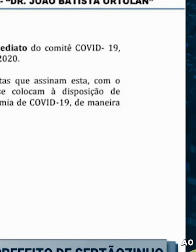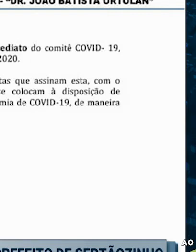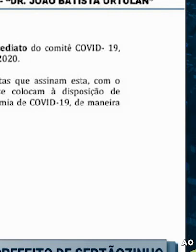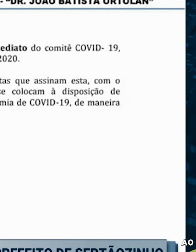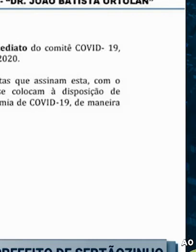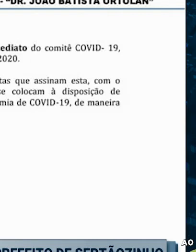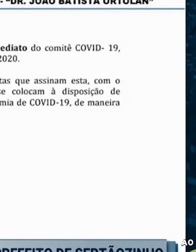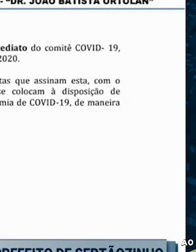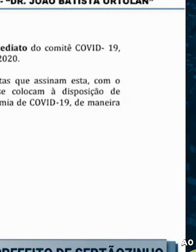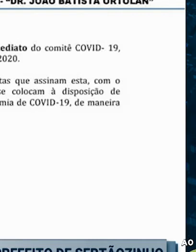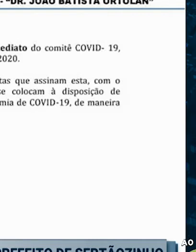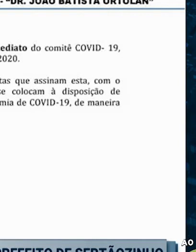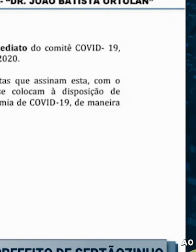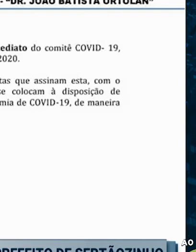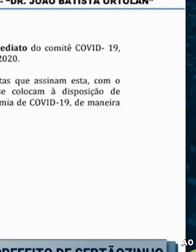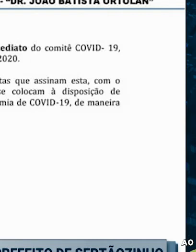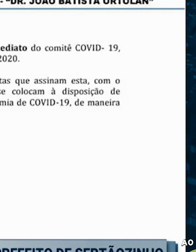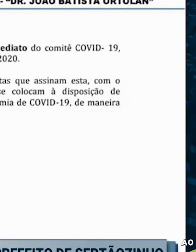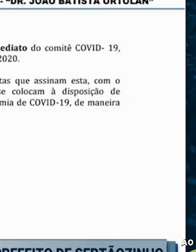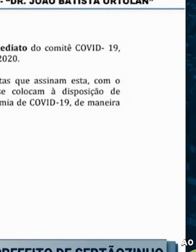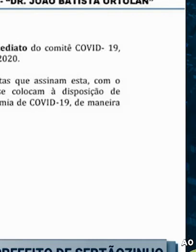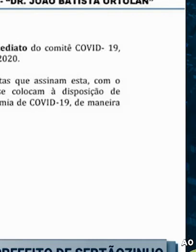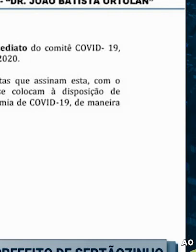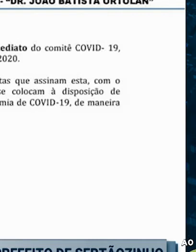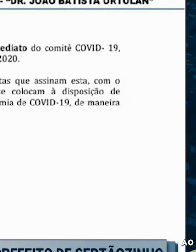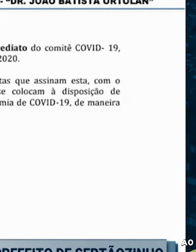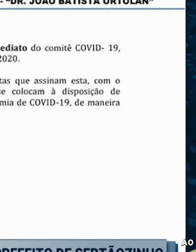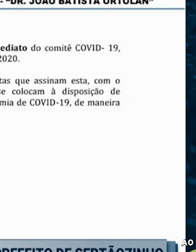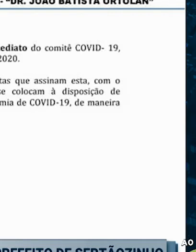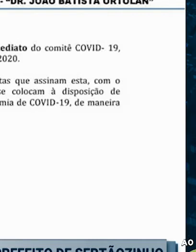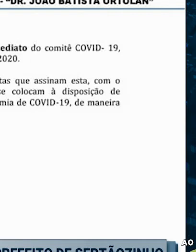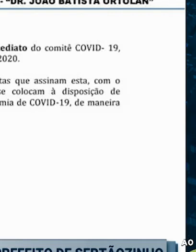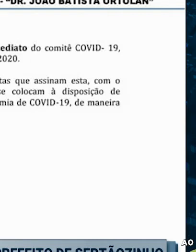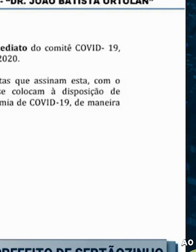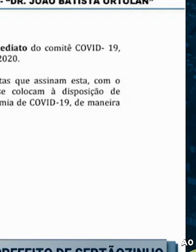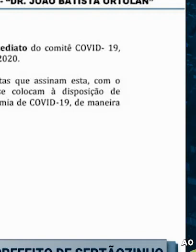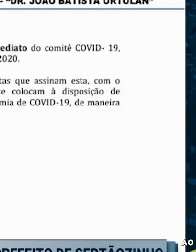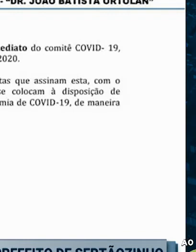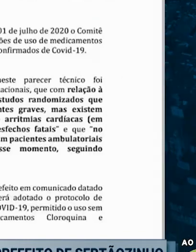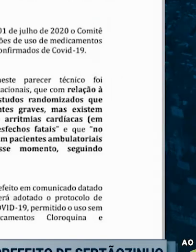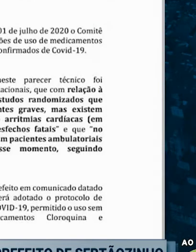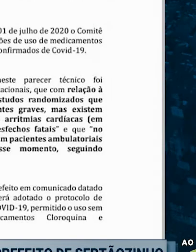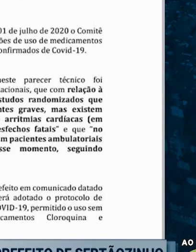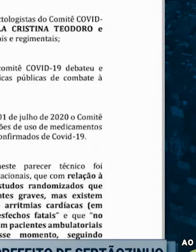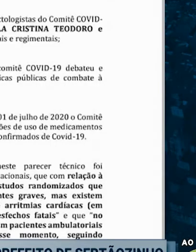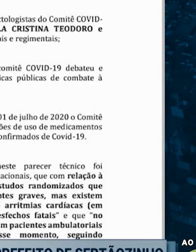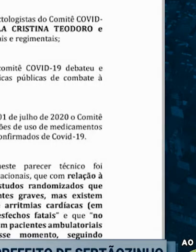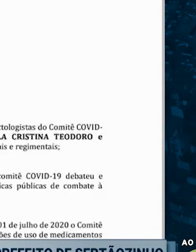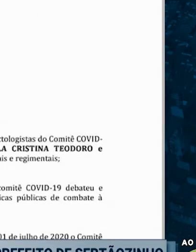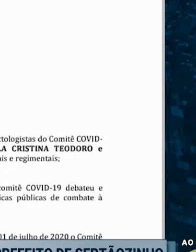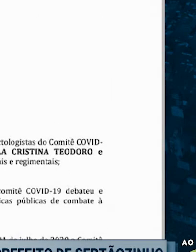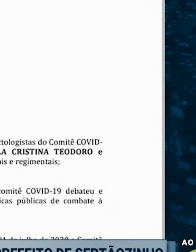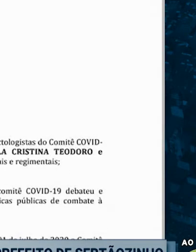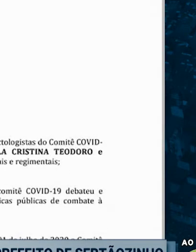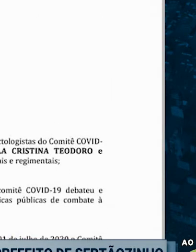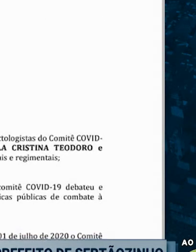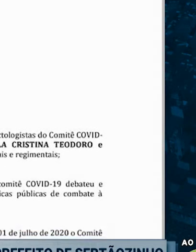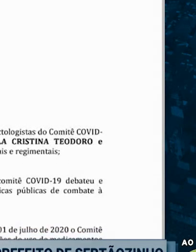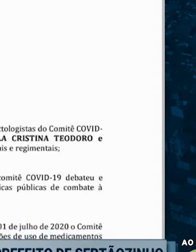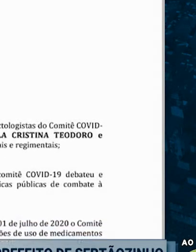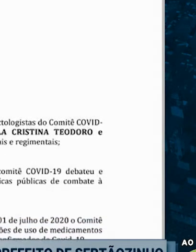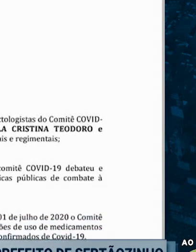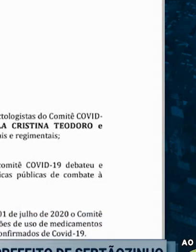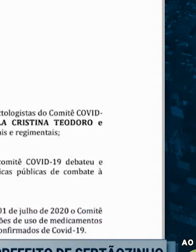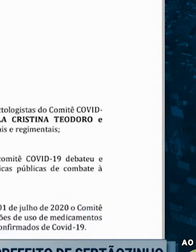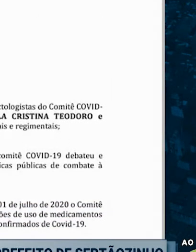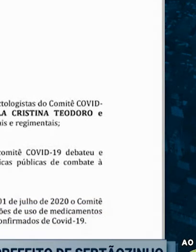adotou esse protocolo na cidade. Em uma carta enviada, essa que está na tela, ao chefe do executivo, os médicos que faziam